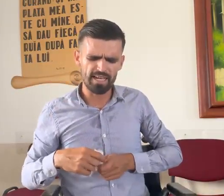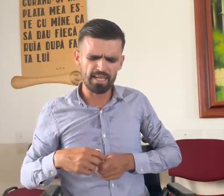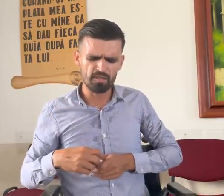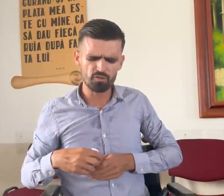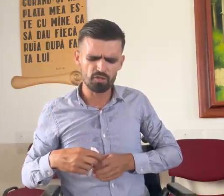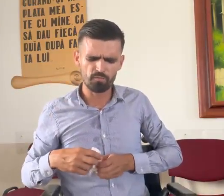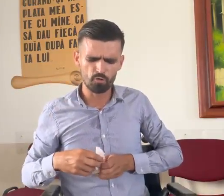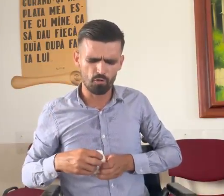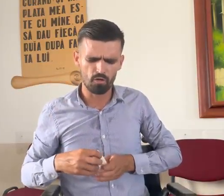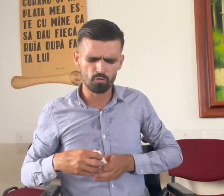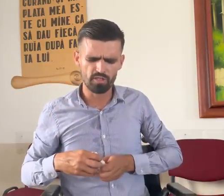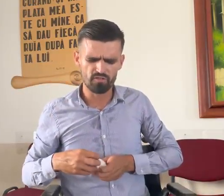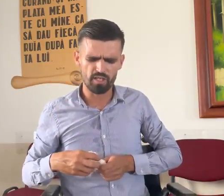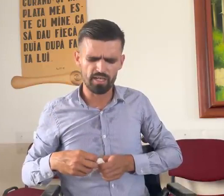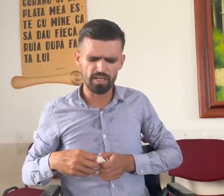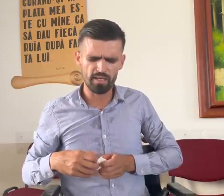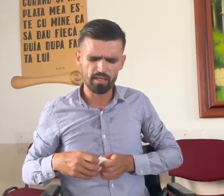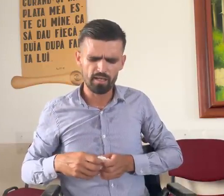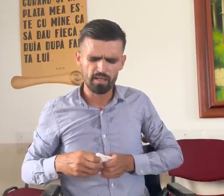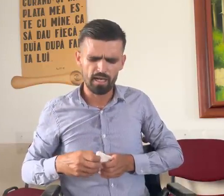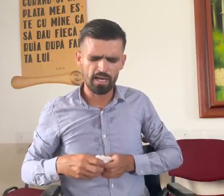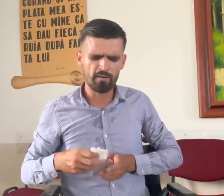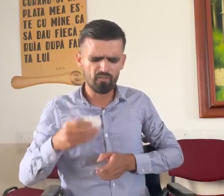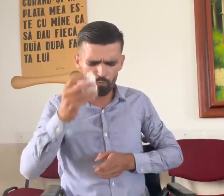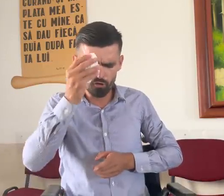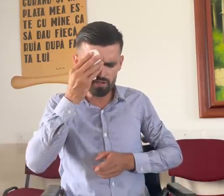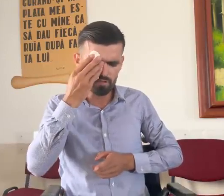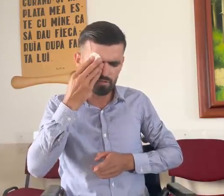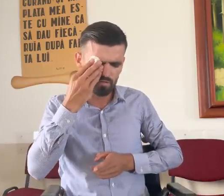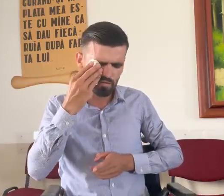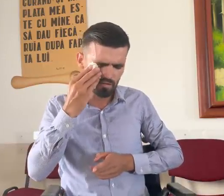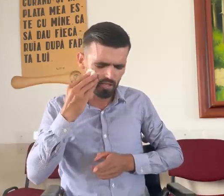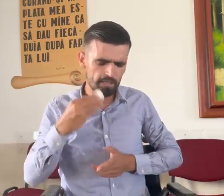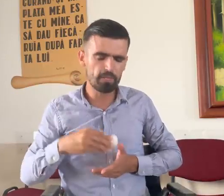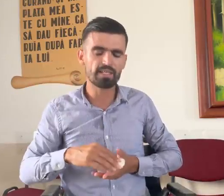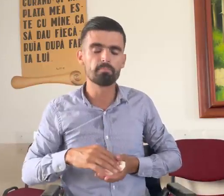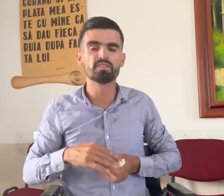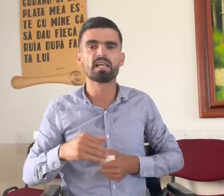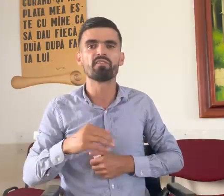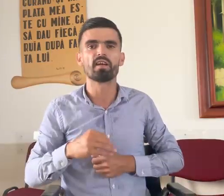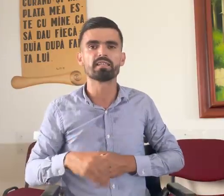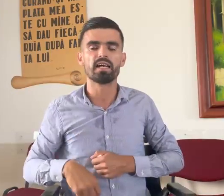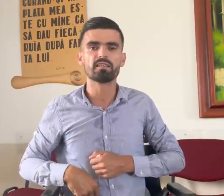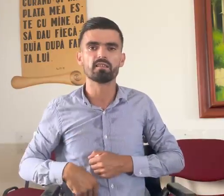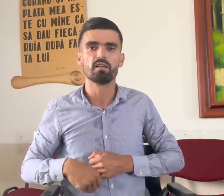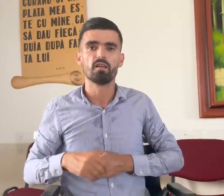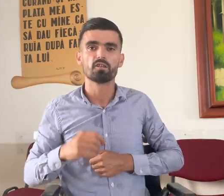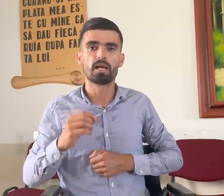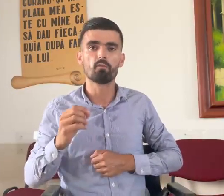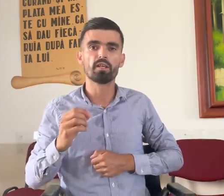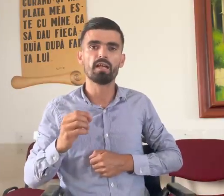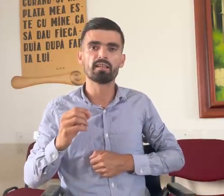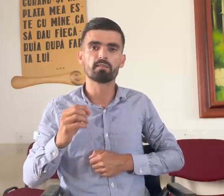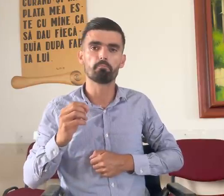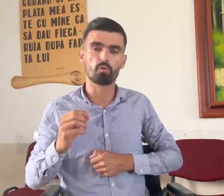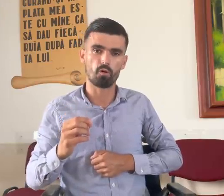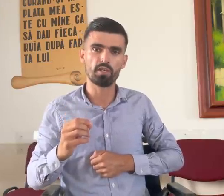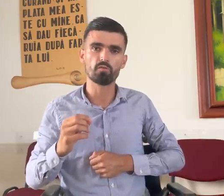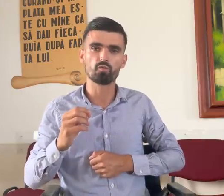trei ani și văd două luni de zile. A fost clipe când mi s-a infectat și am urinat puroi cu